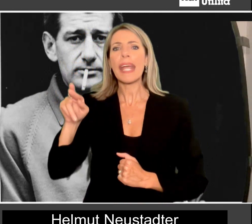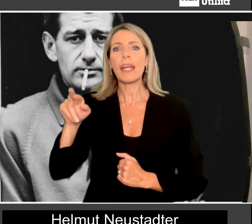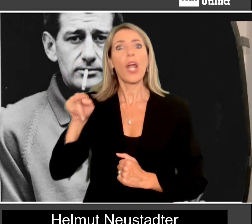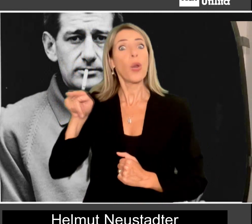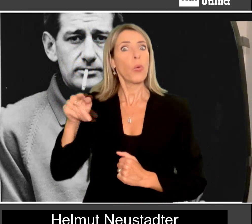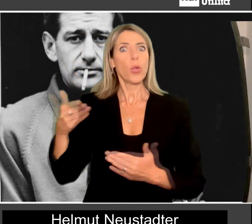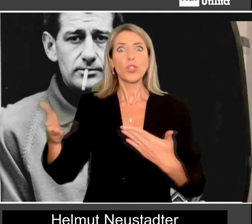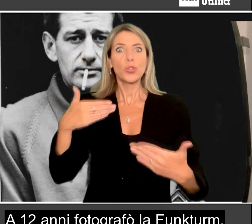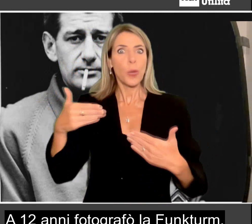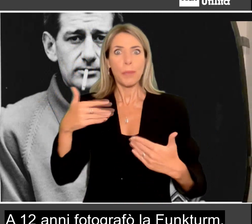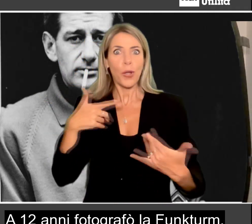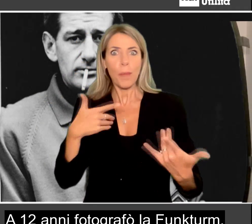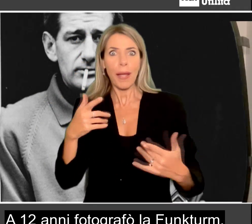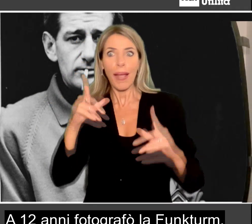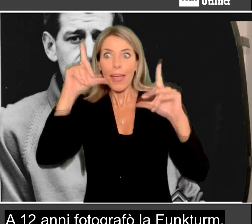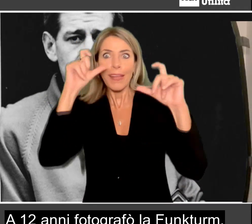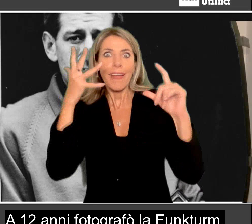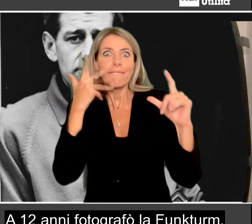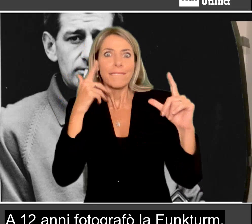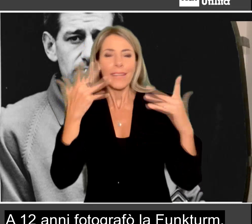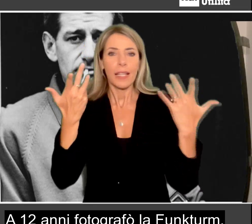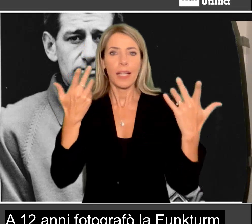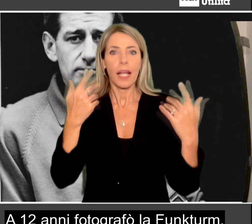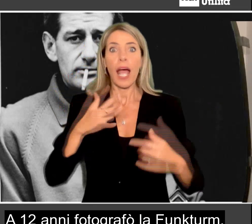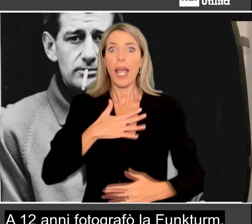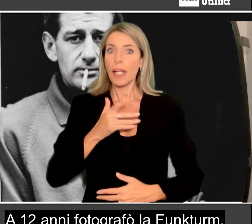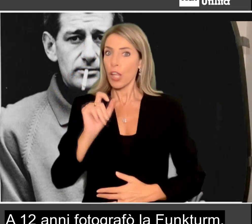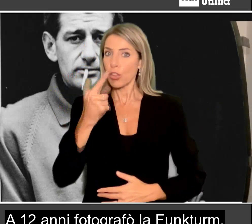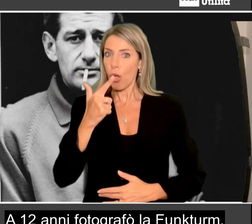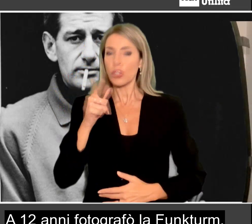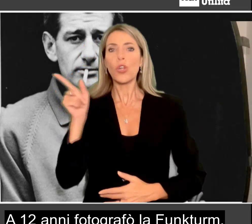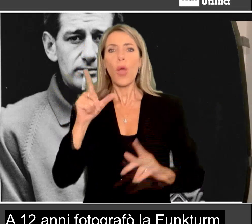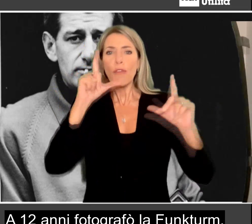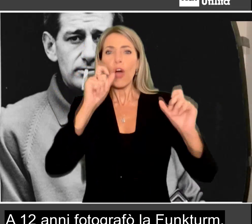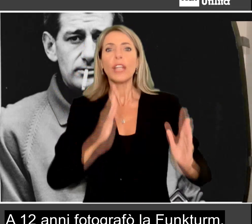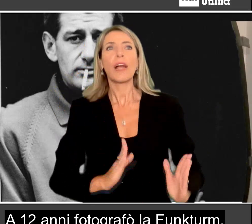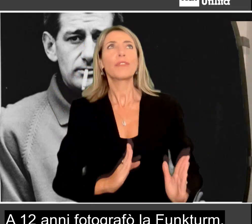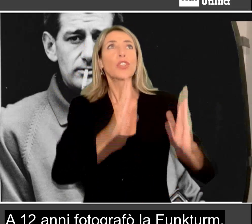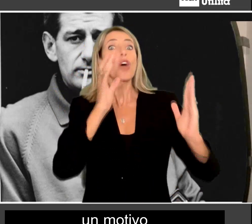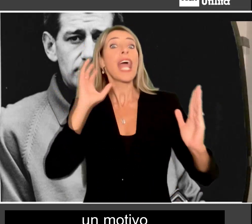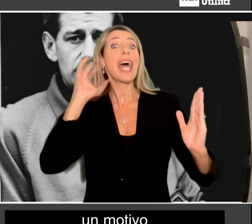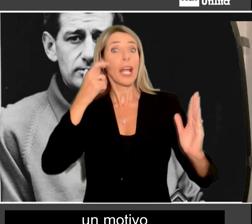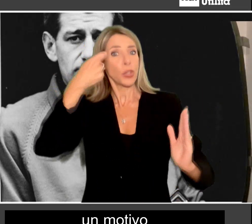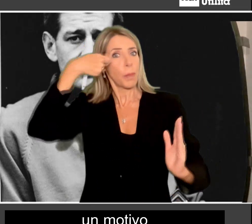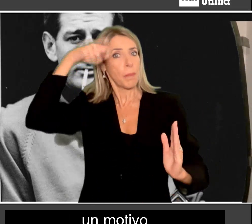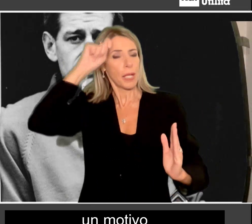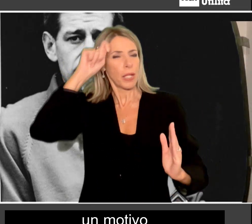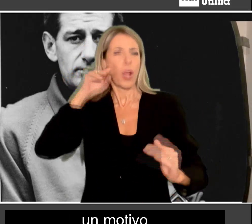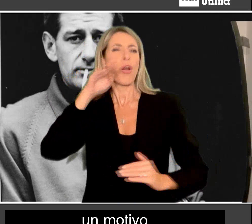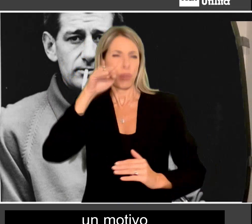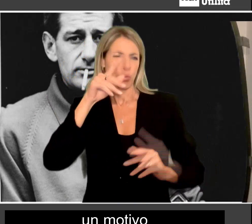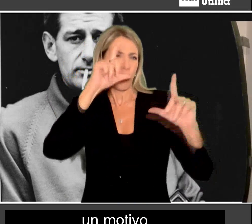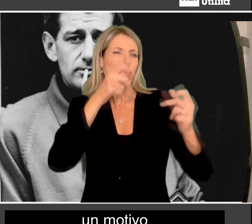fotografia. A 12 anni fotografò la Funkturm, torre della radio di Berlino, un motivo che